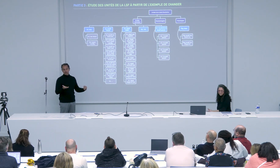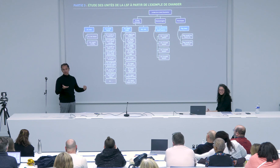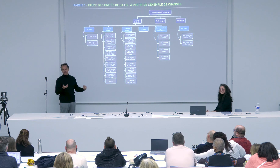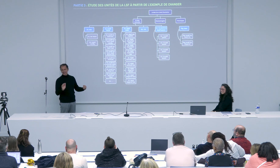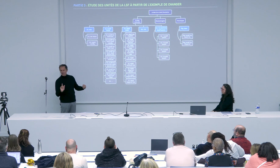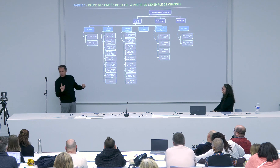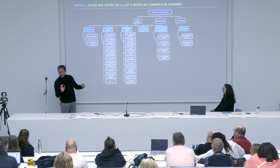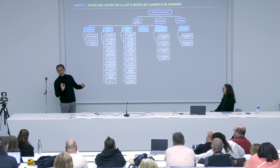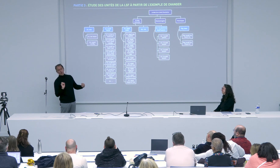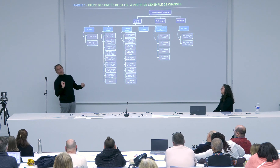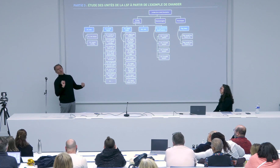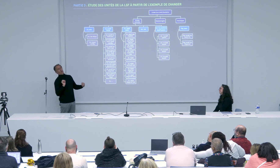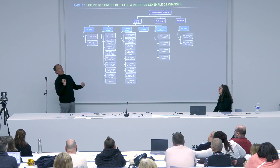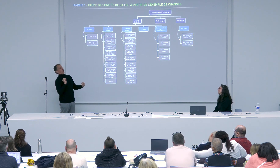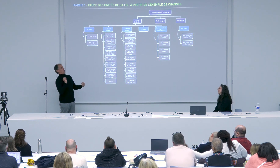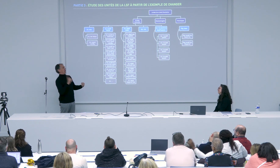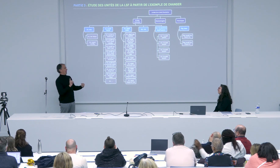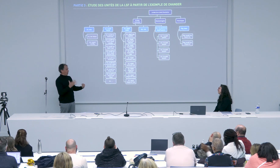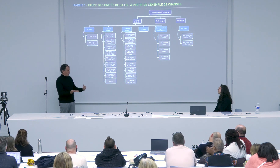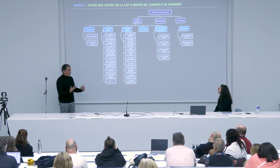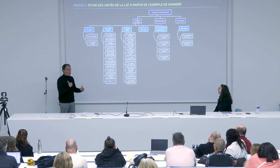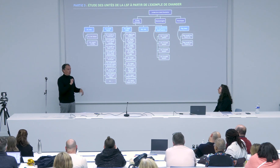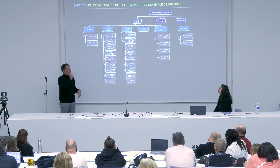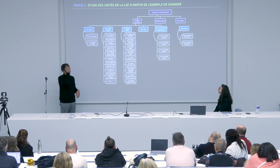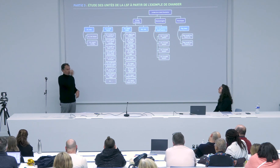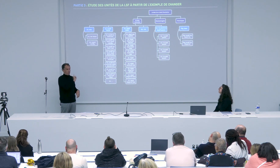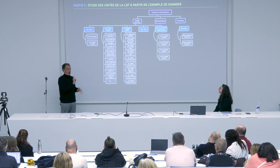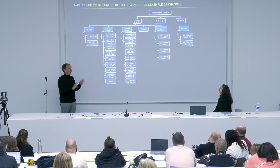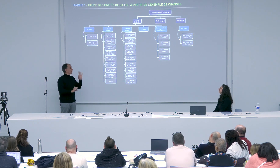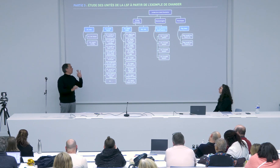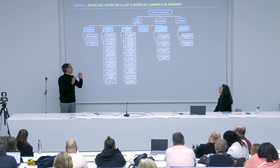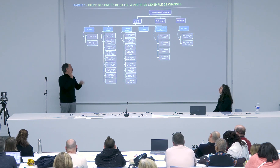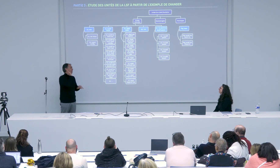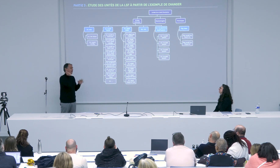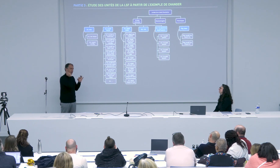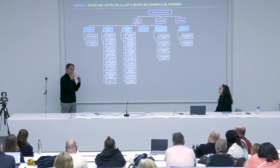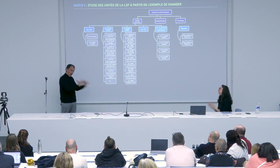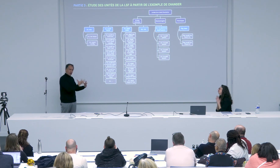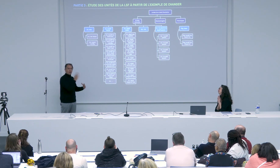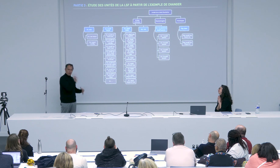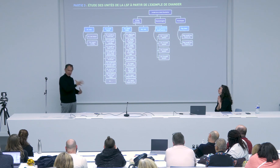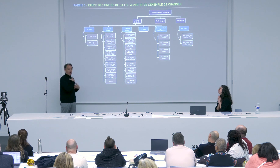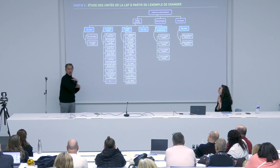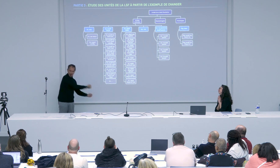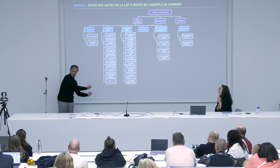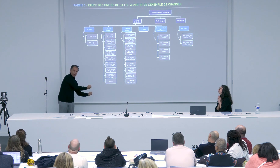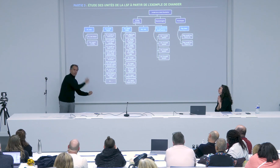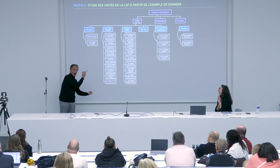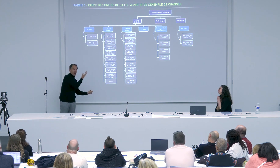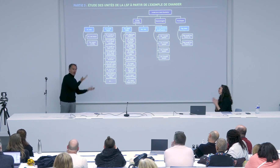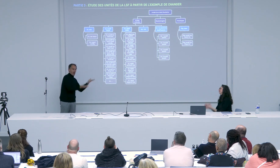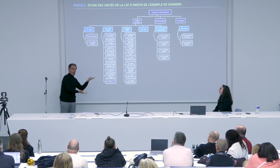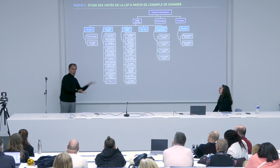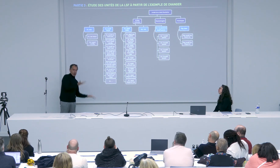quel temps ça me prendrait de faire ce travail là et sincèrement je ne regrette pas même si j'ai eu des réticences au départ